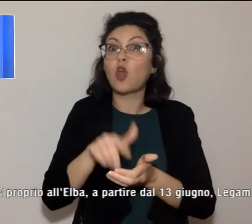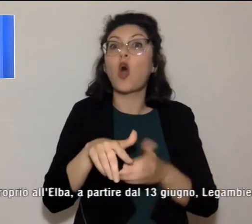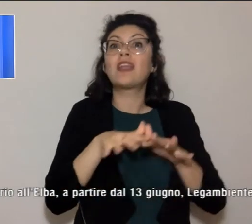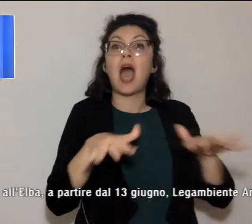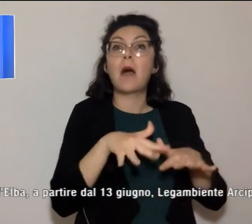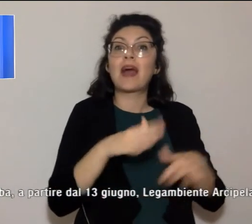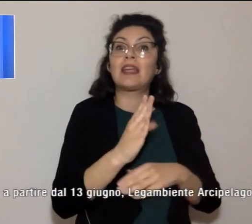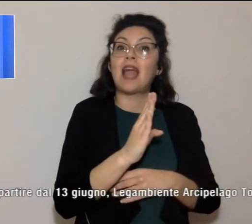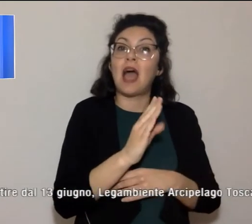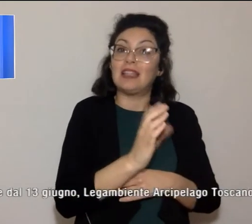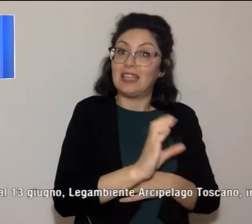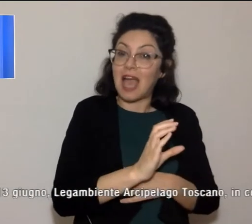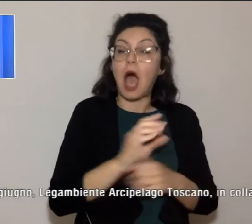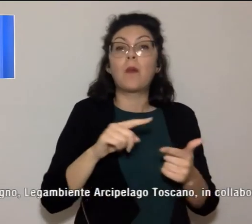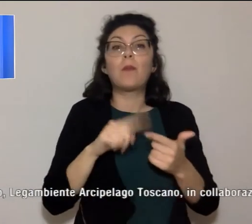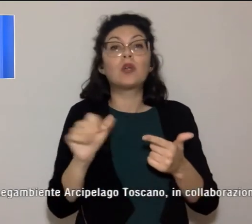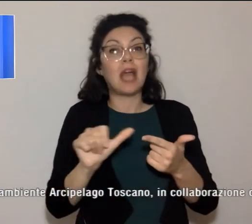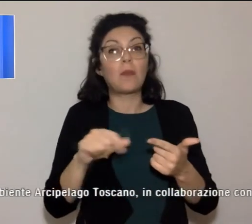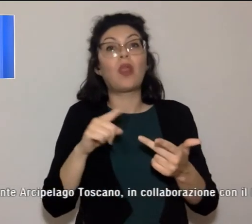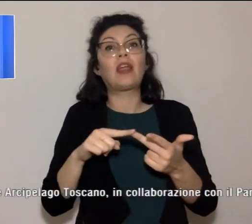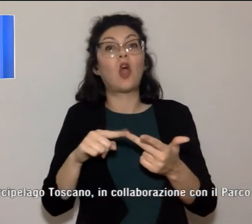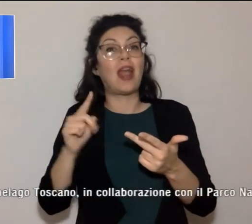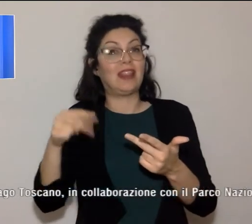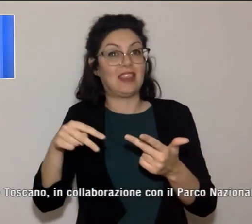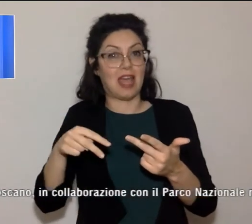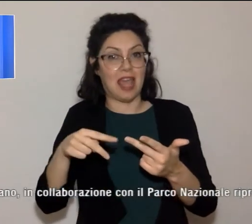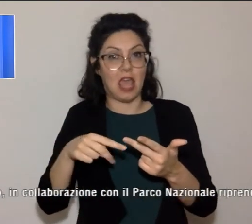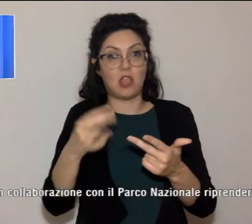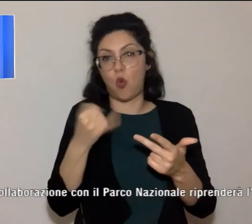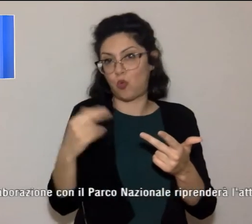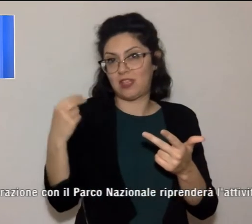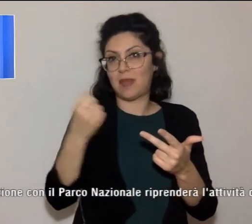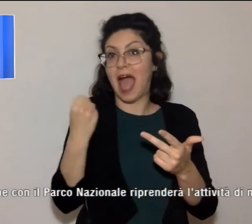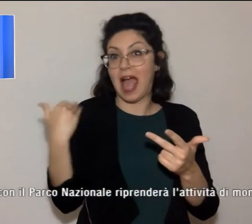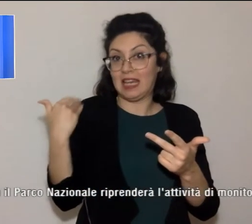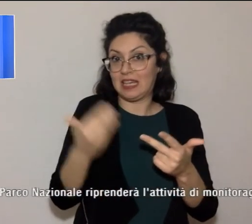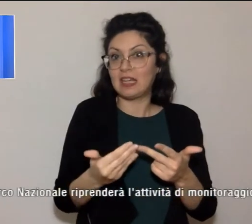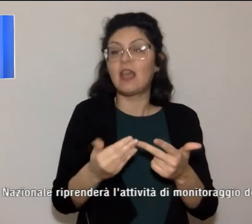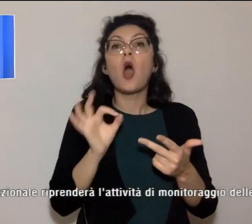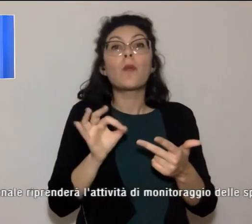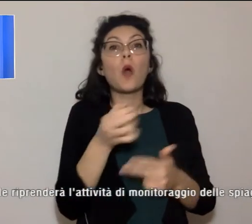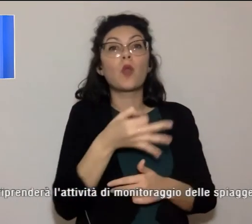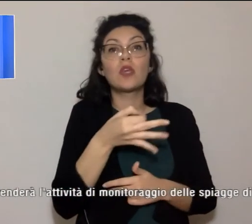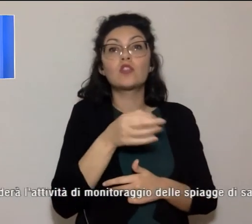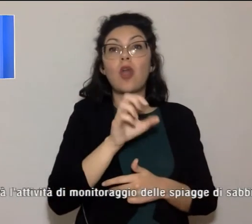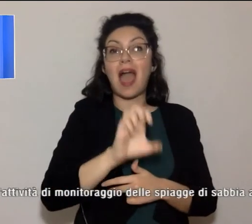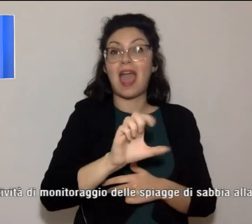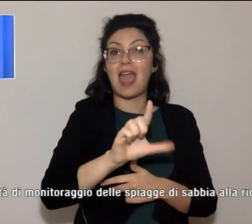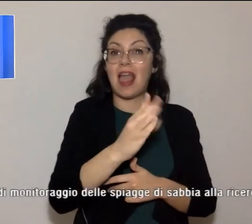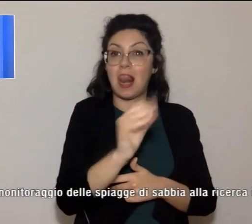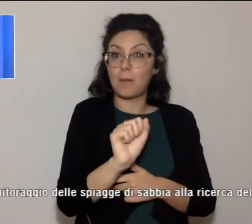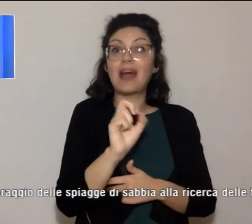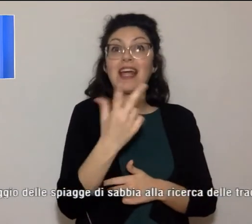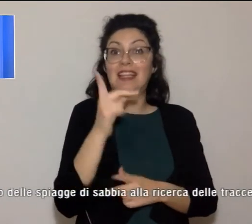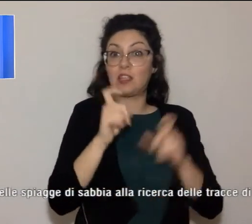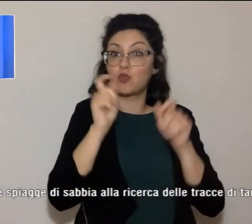Straccoligno e Naregno negli ultimi anni. E proprio all'Elba, a partire dal 13 giugno,